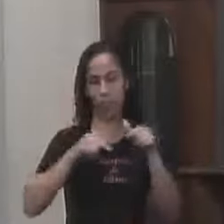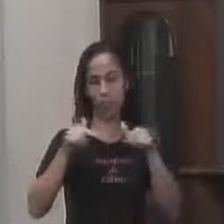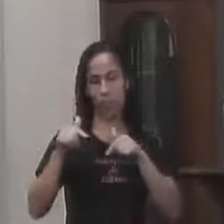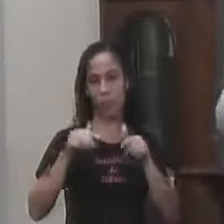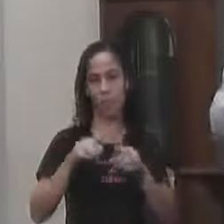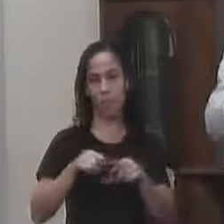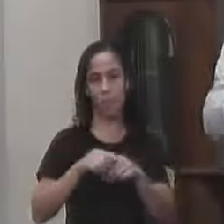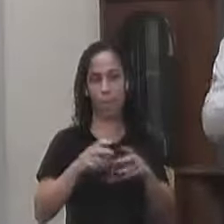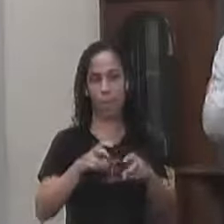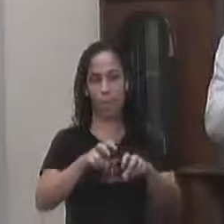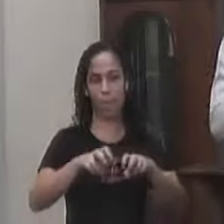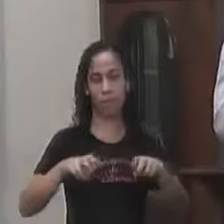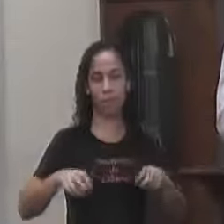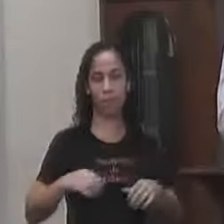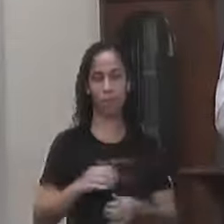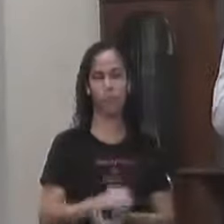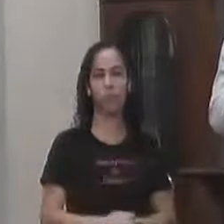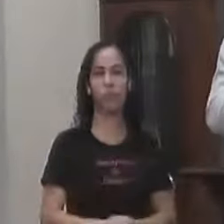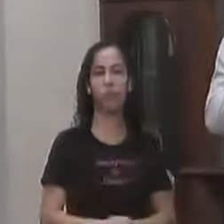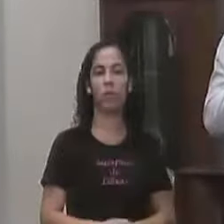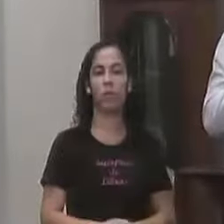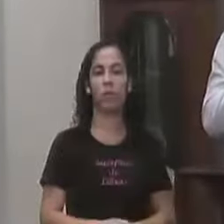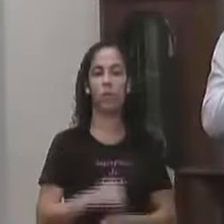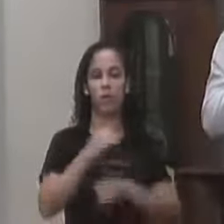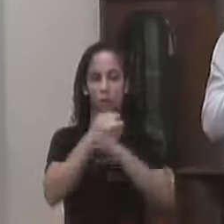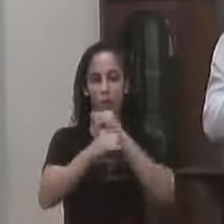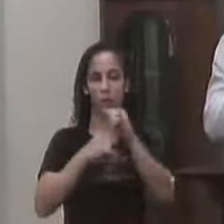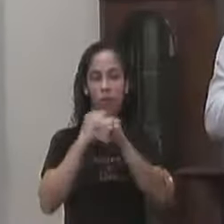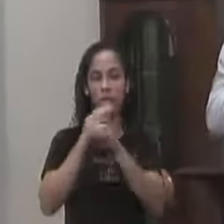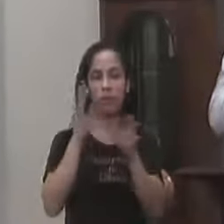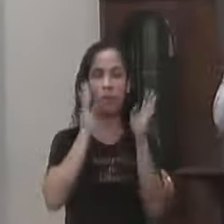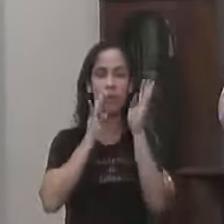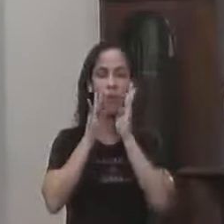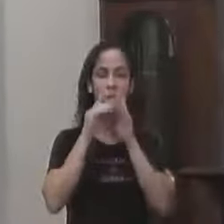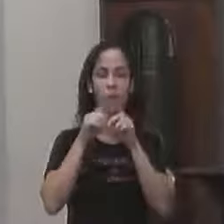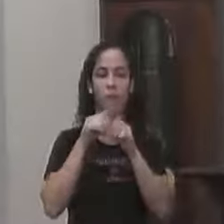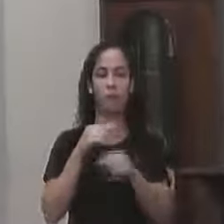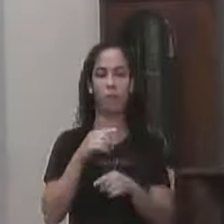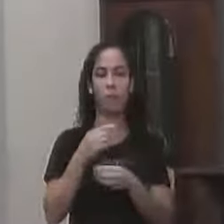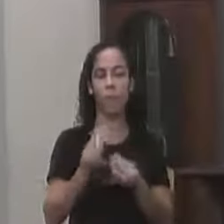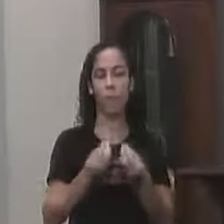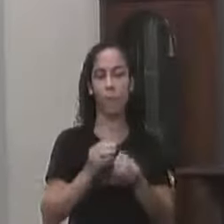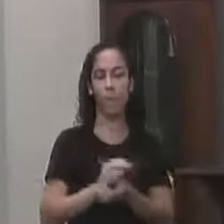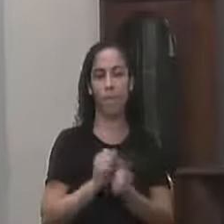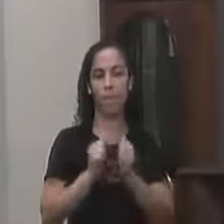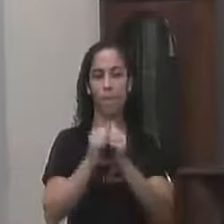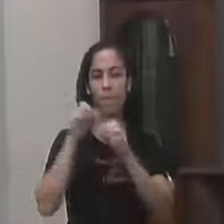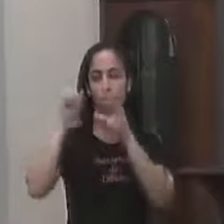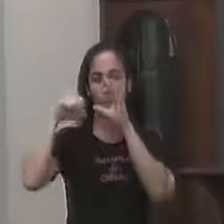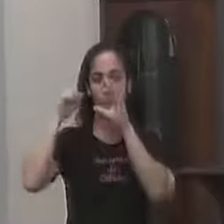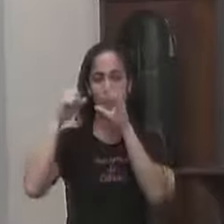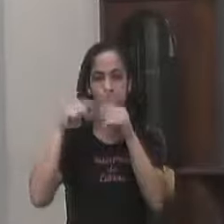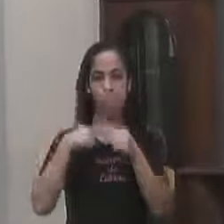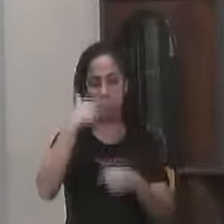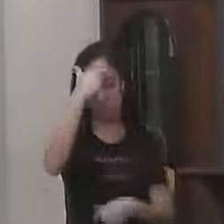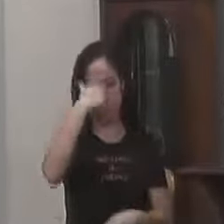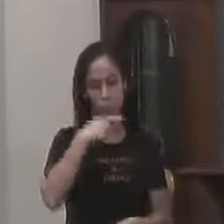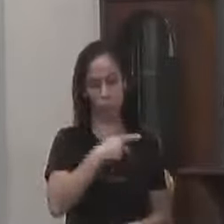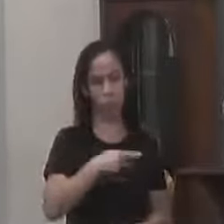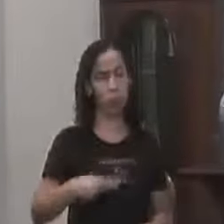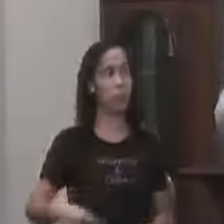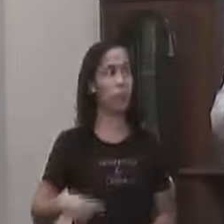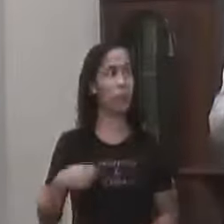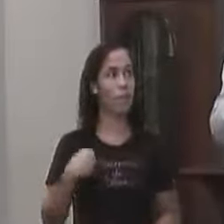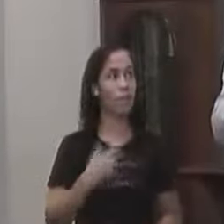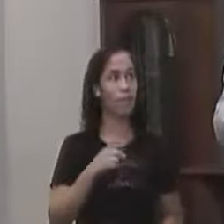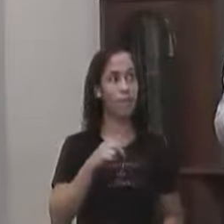casa Aqueles que estão aqui Na assistência Aqueles que nos acompanham Pela internet E o presidente E o